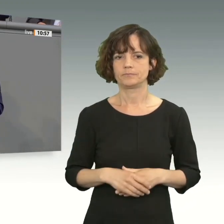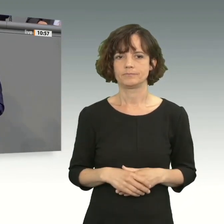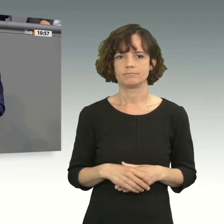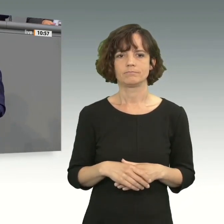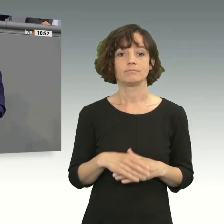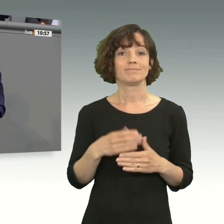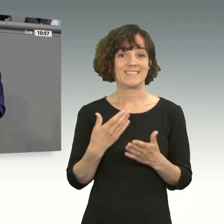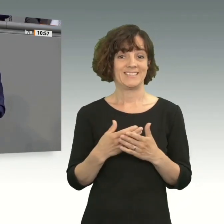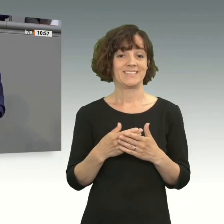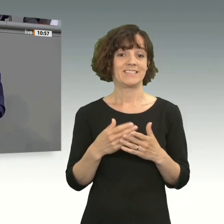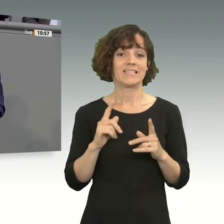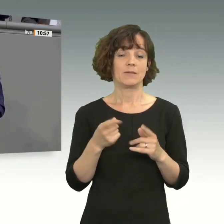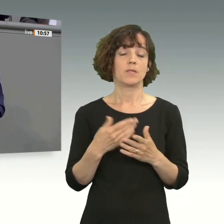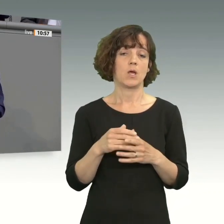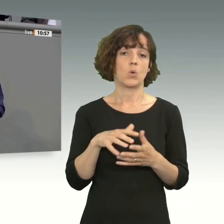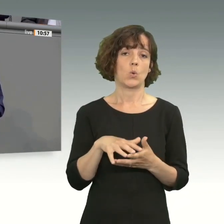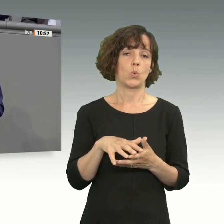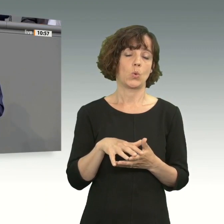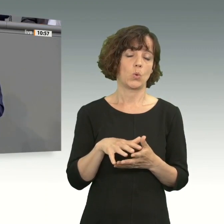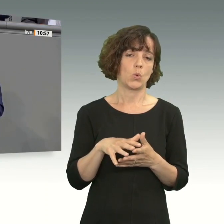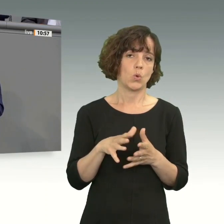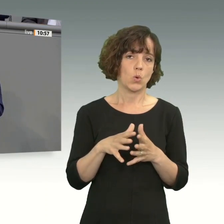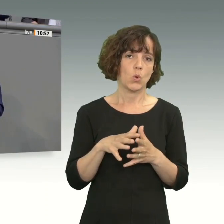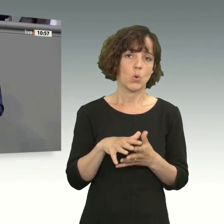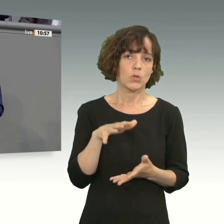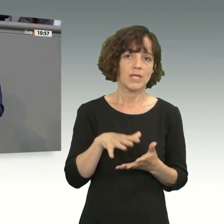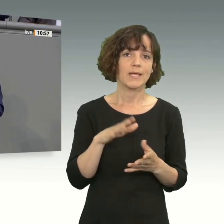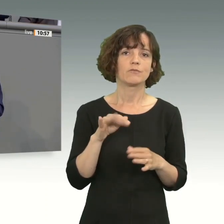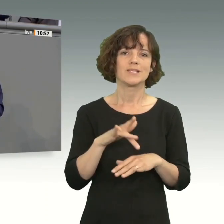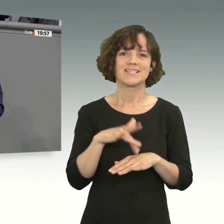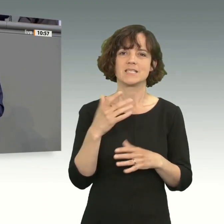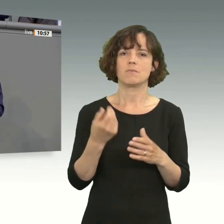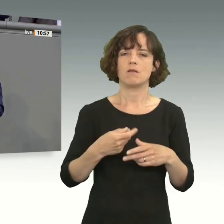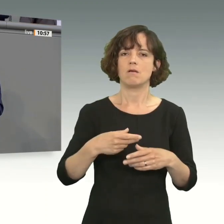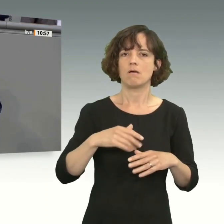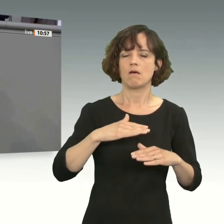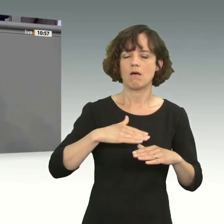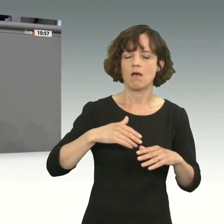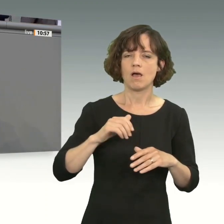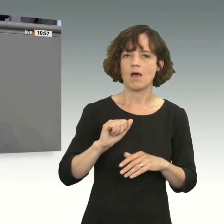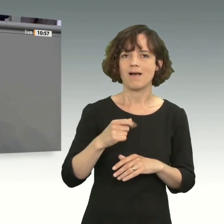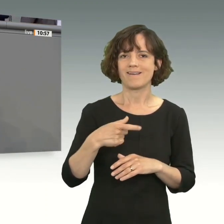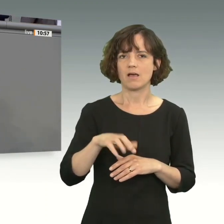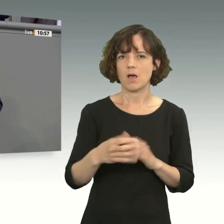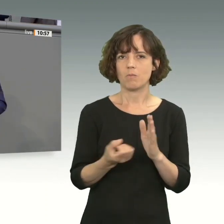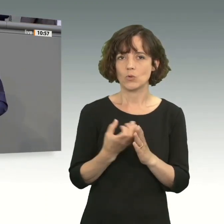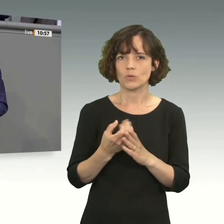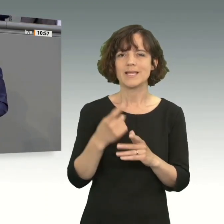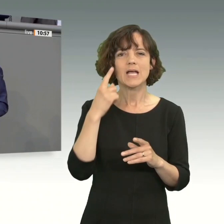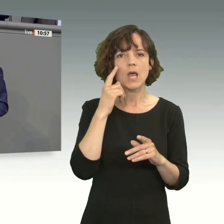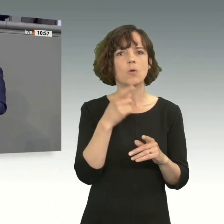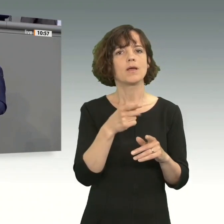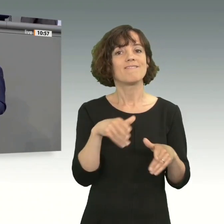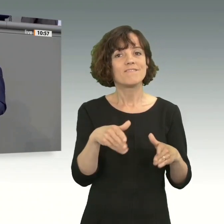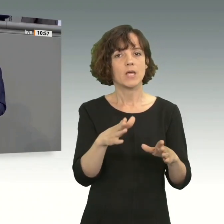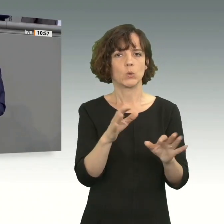Daher gibt es übrigens auch Kontingente für sensible Agrarprodukte. Von daher, ich glaube, dass wir da auf einem